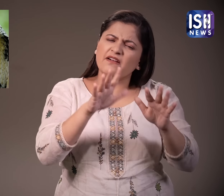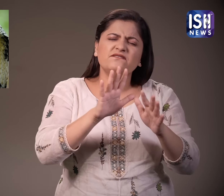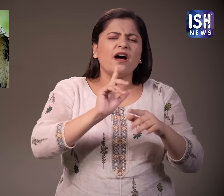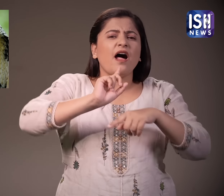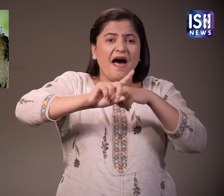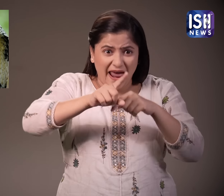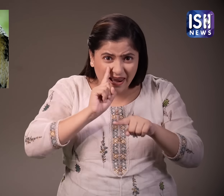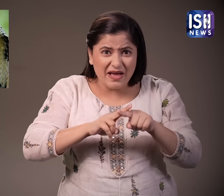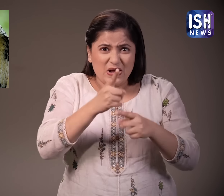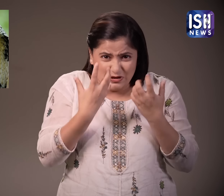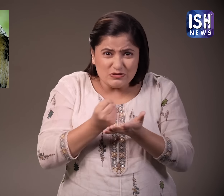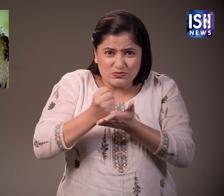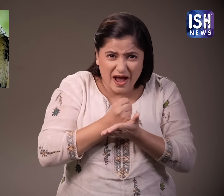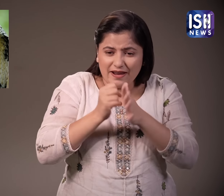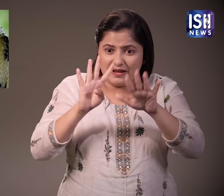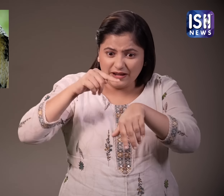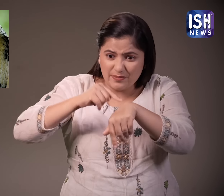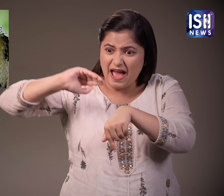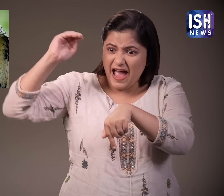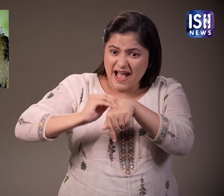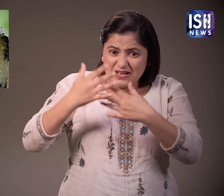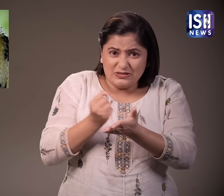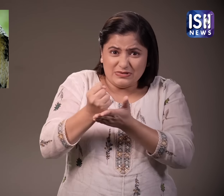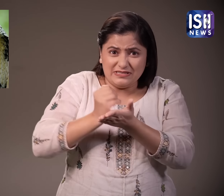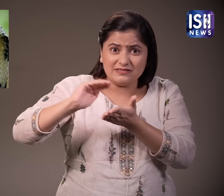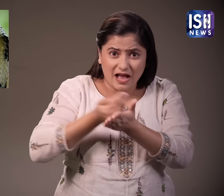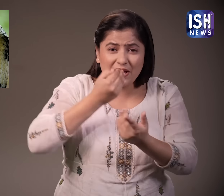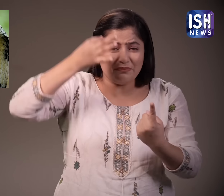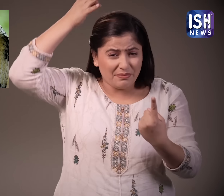कोई डॉक्टर, तांद्रीक, महाराज या पंडित उसे बचा नहीं पाएगा.